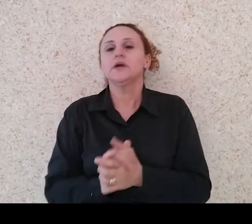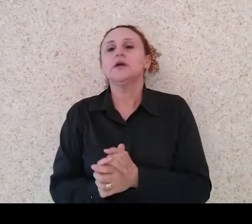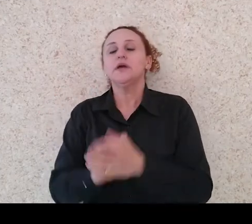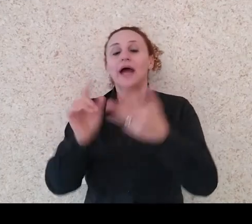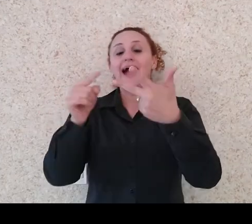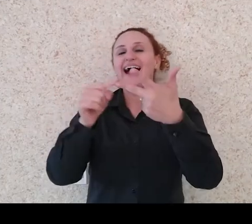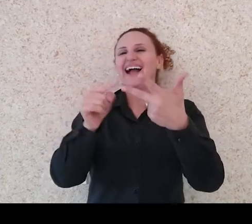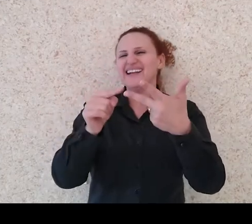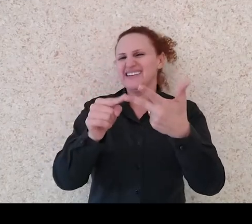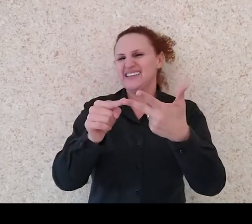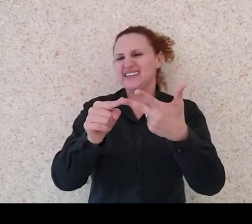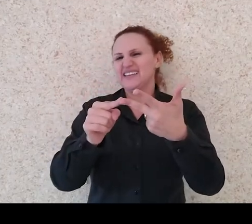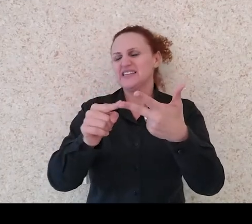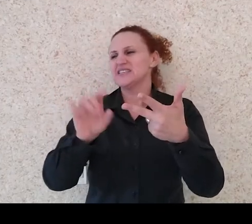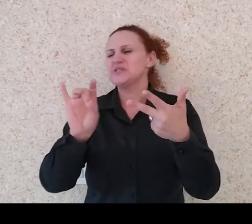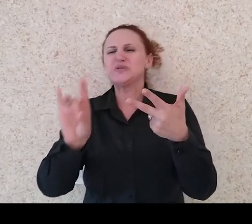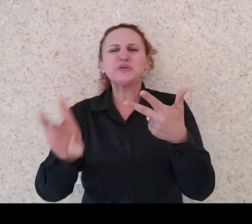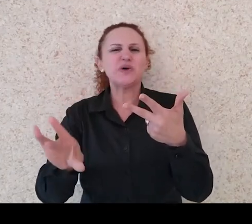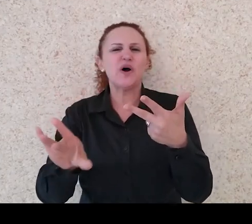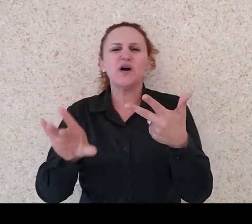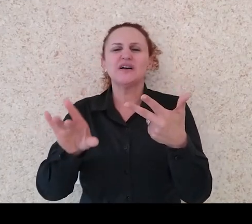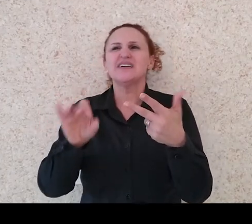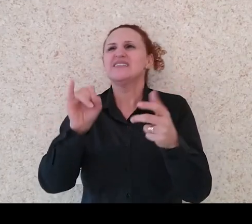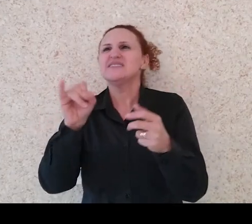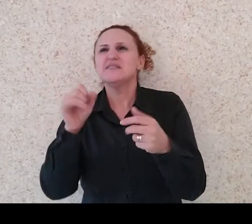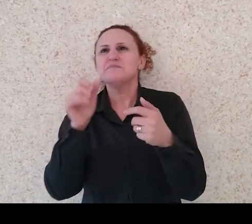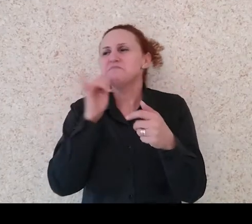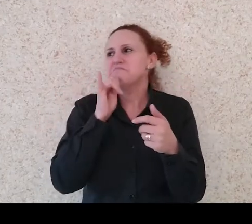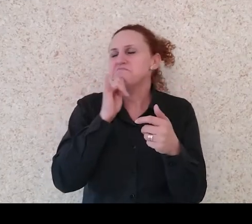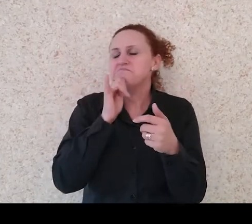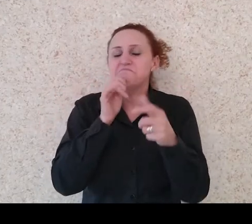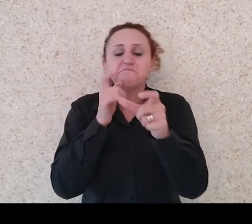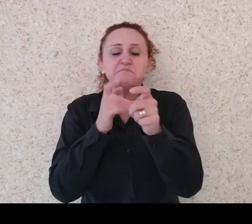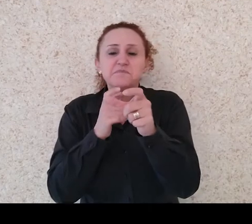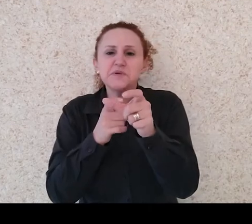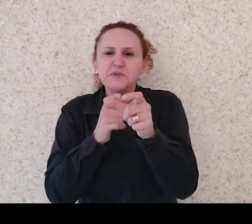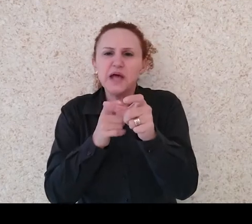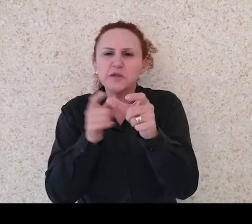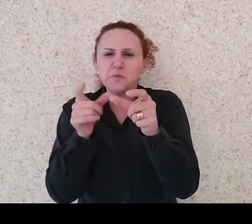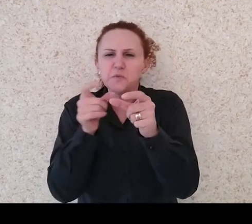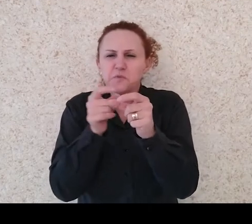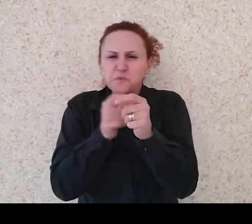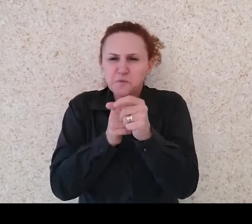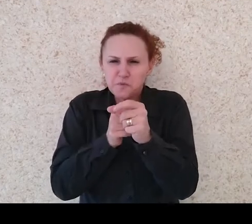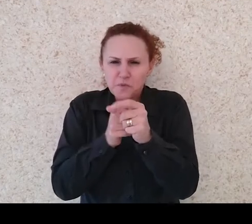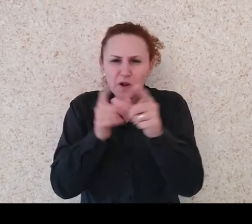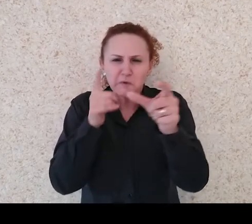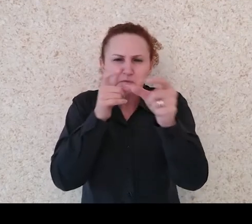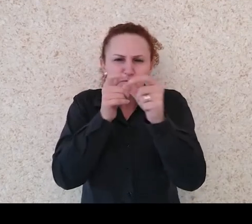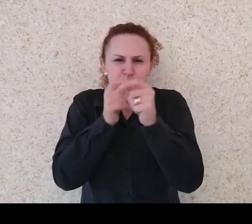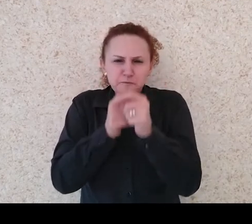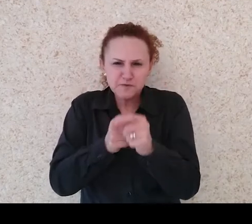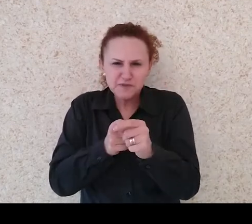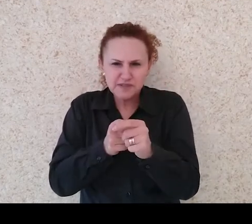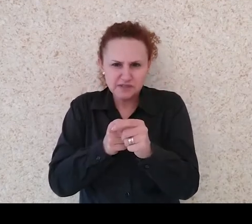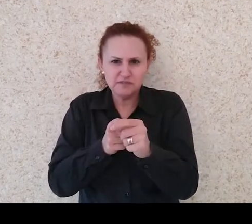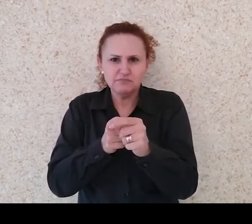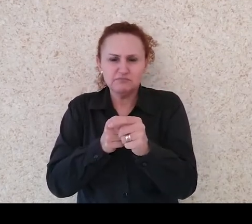casos muito extremos. Por exemplo, cidadezinhas muito pequenas, que não tem aquele profissional e que precisam,